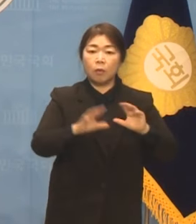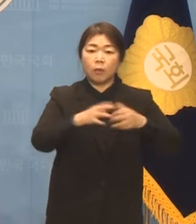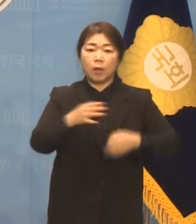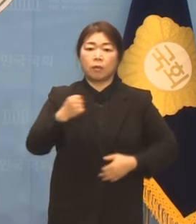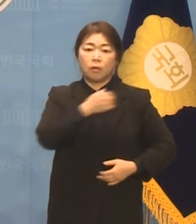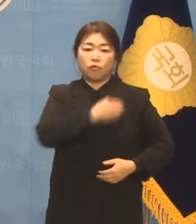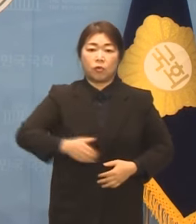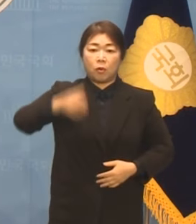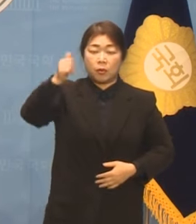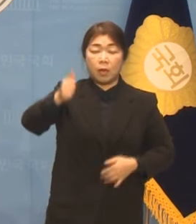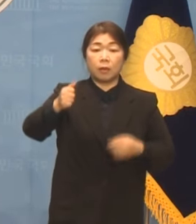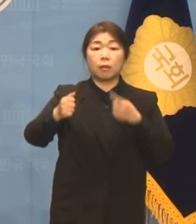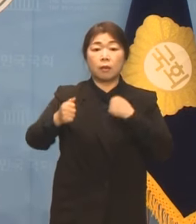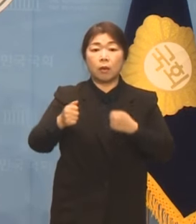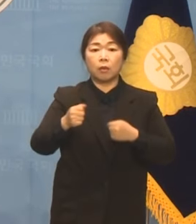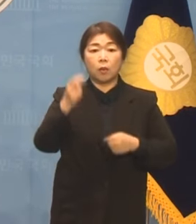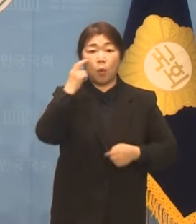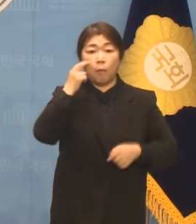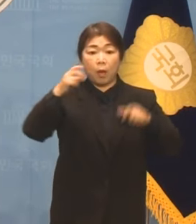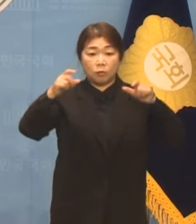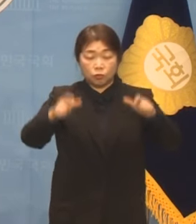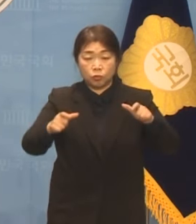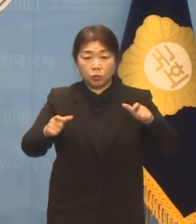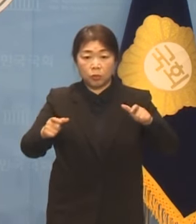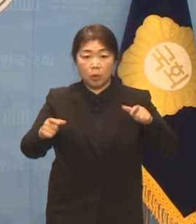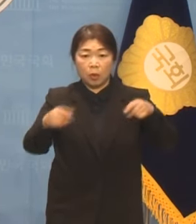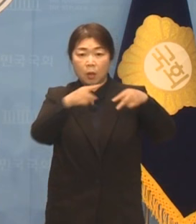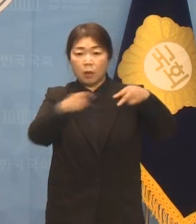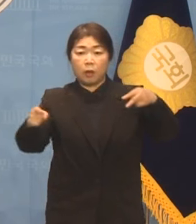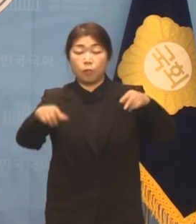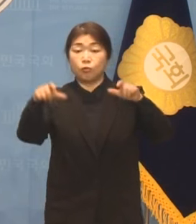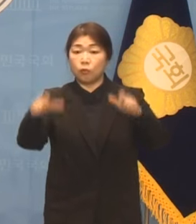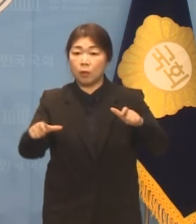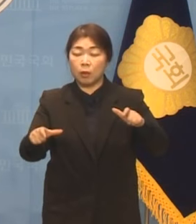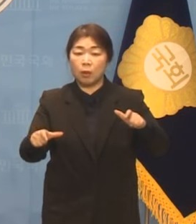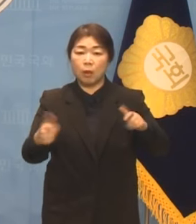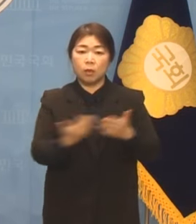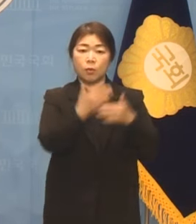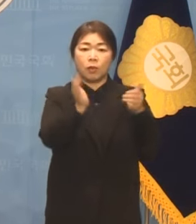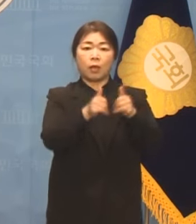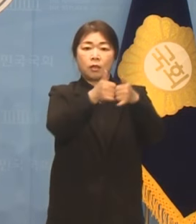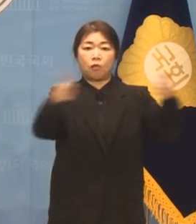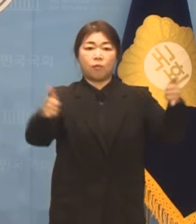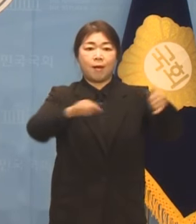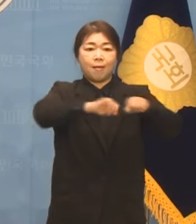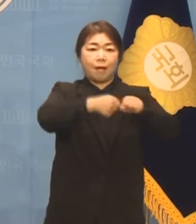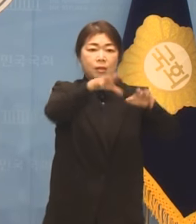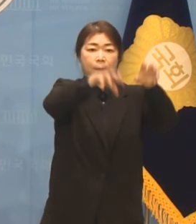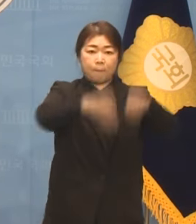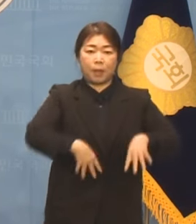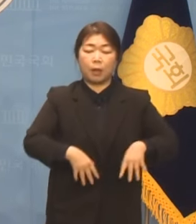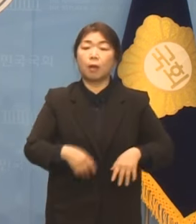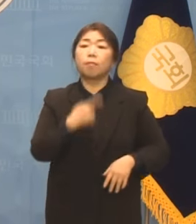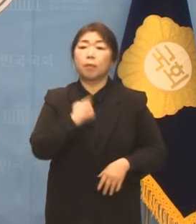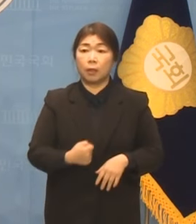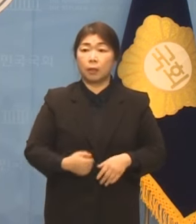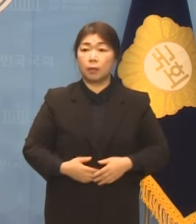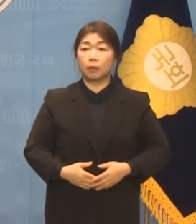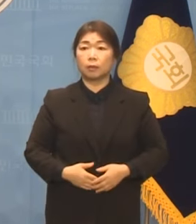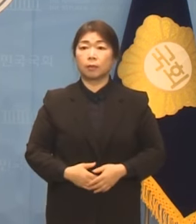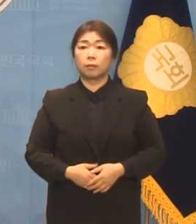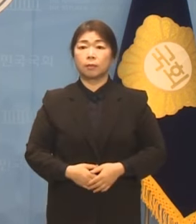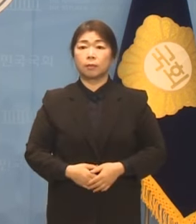있는 서울 송파구와 서대문구에서 진보당 현수막을 강제 철거하기까지 했습니다.